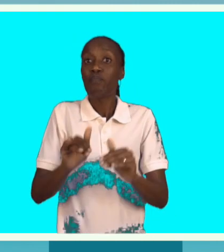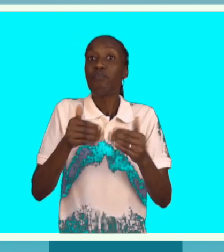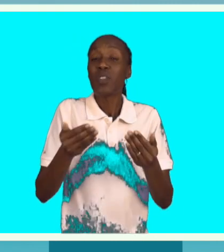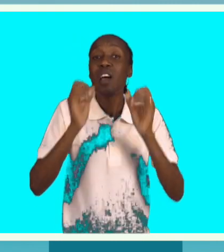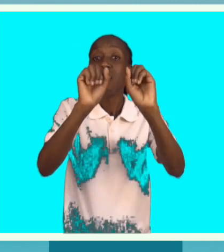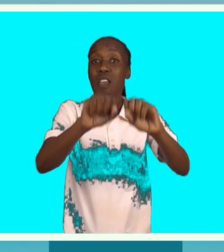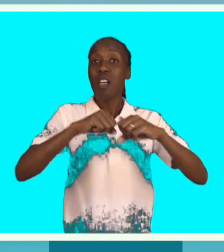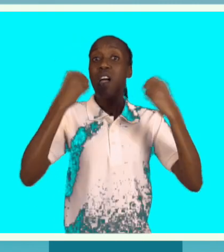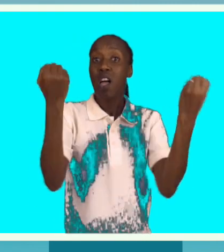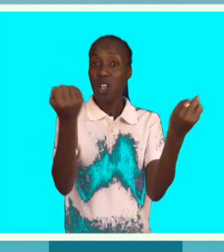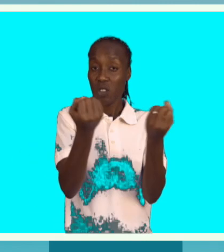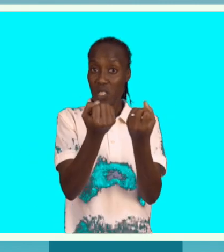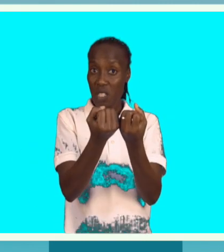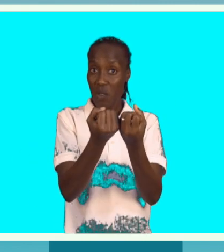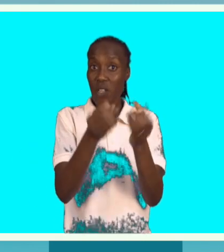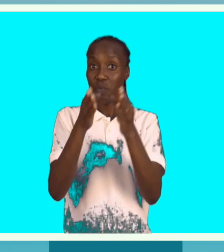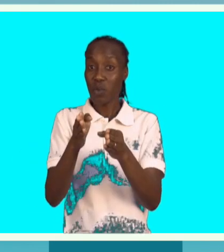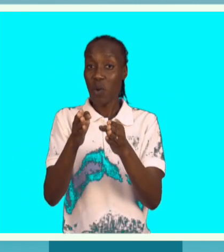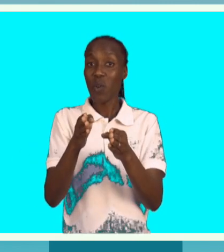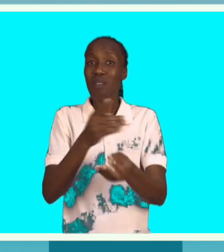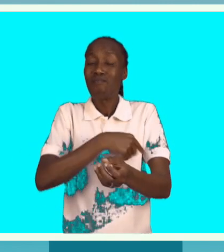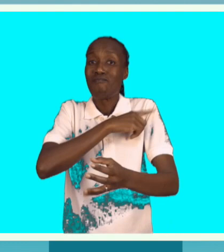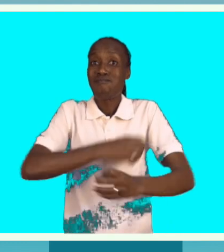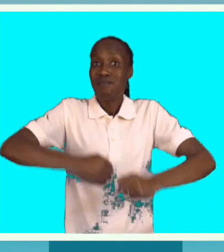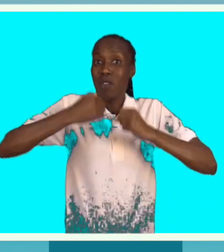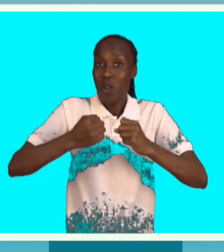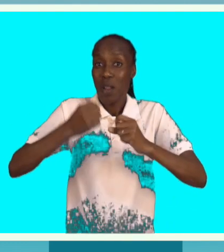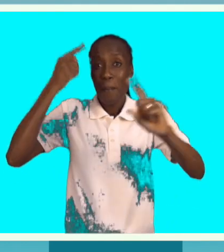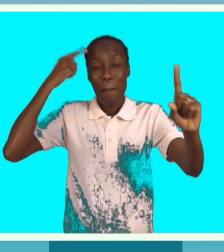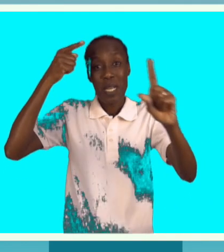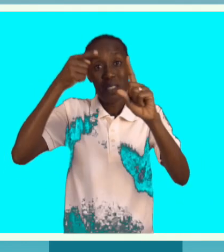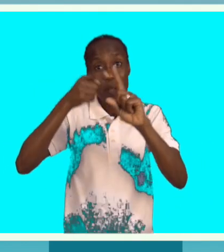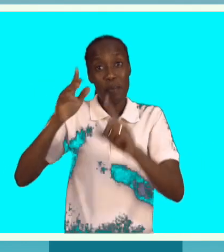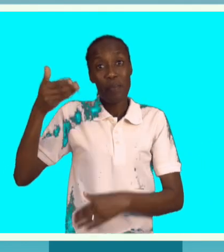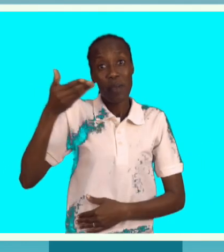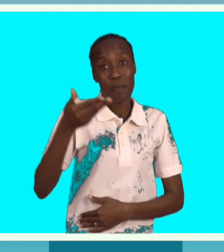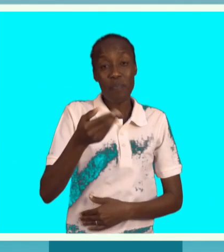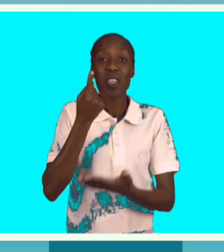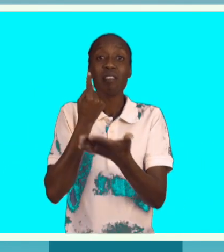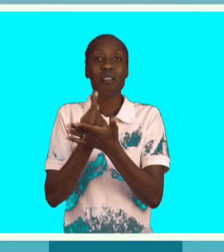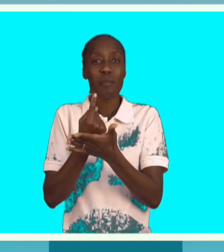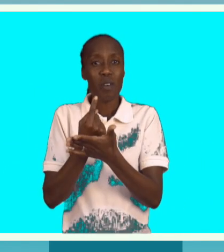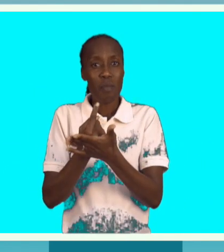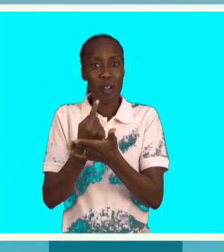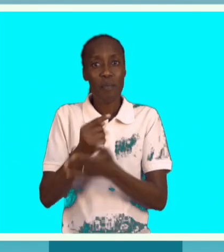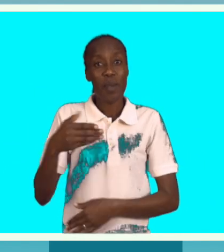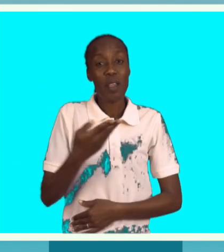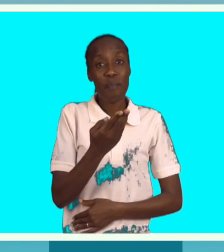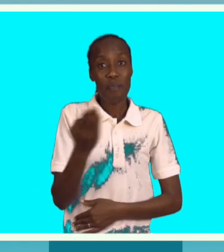As organizações de deficiência são fortes aqui, principalmente na Veira, e é importante contar com elas para